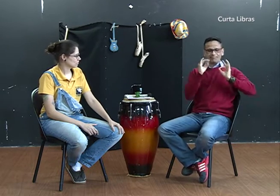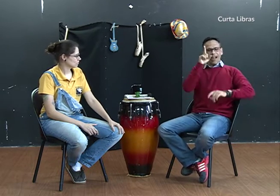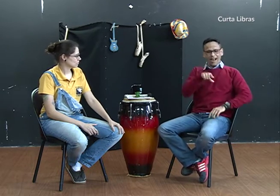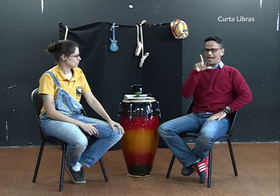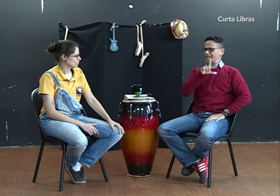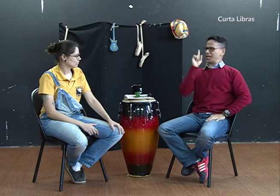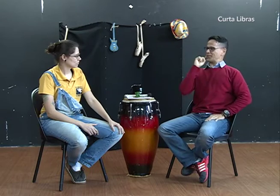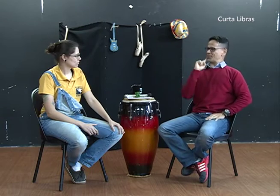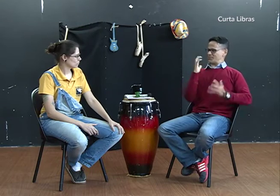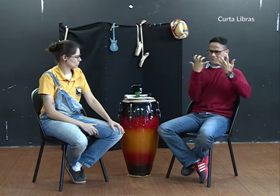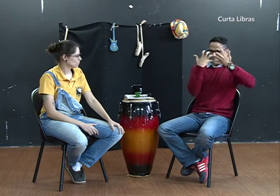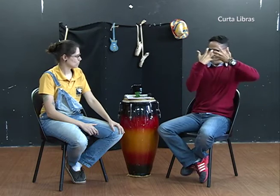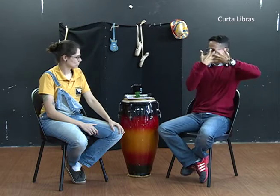Foi um bom aprendizado.